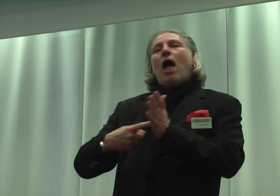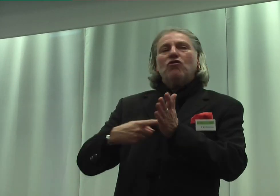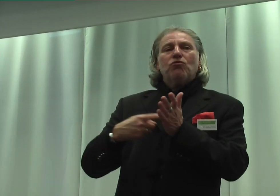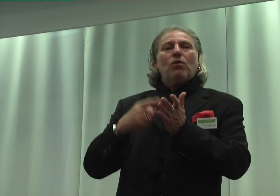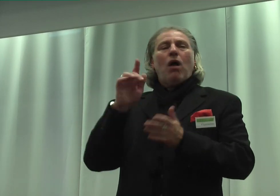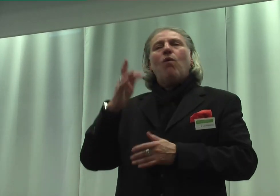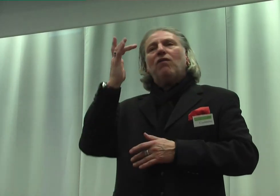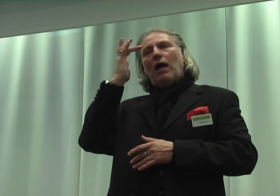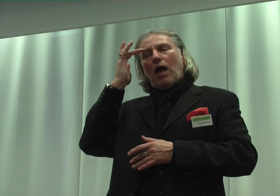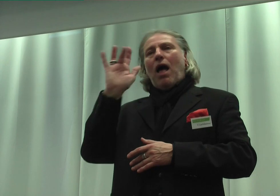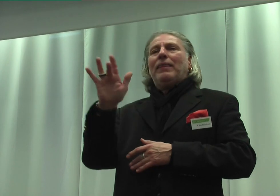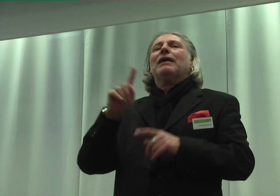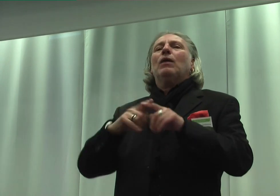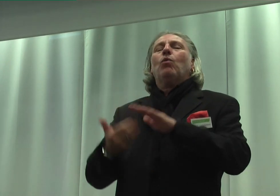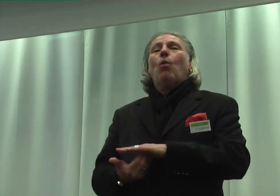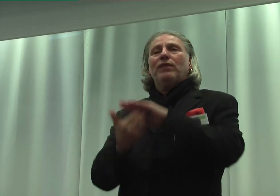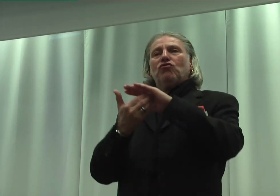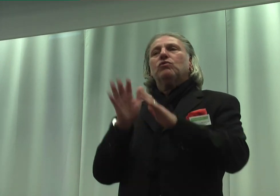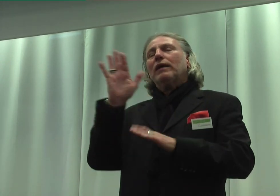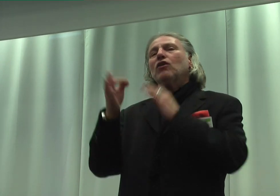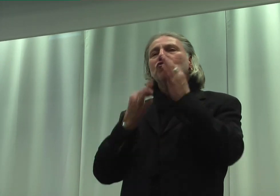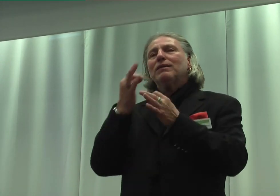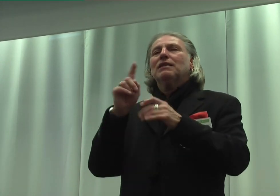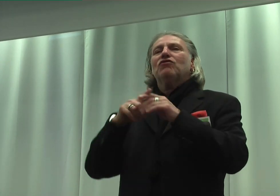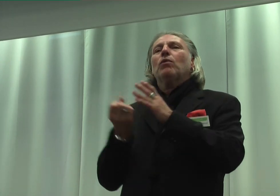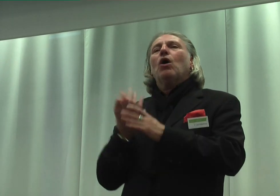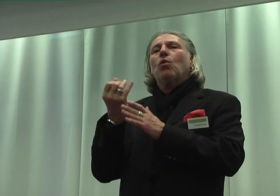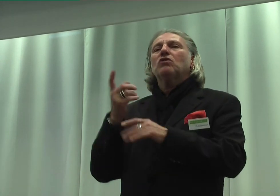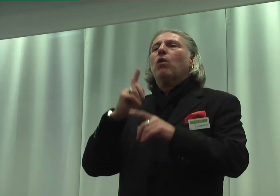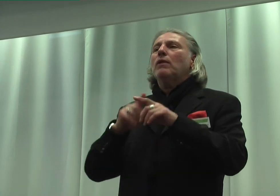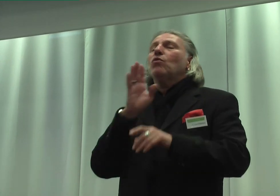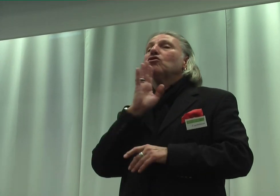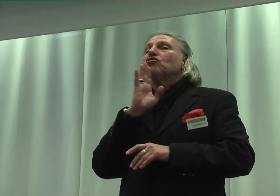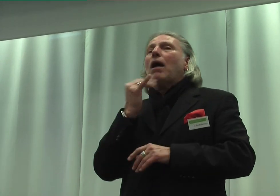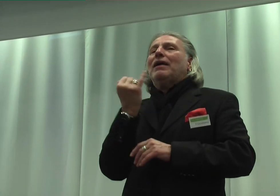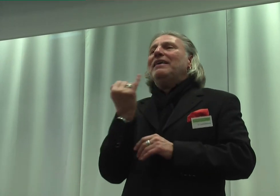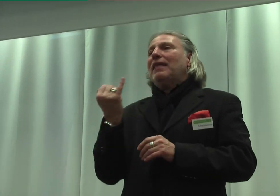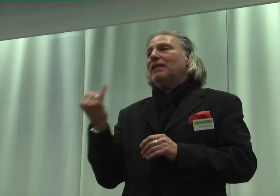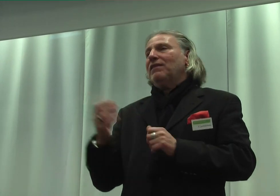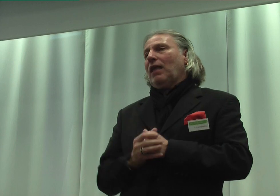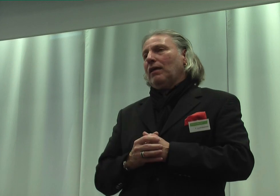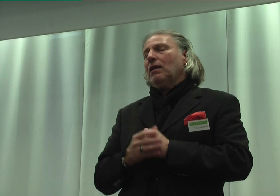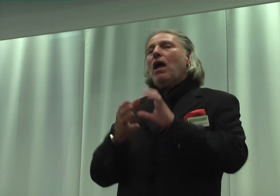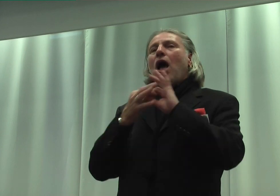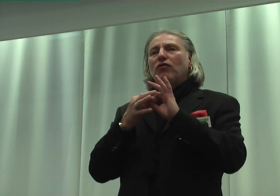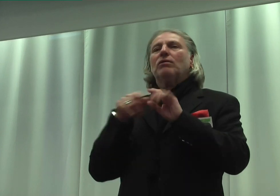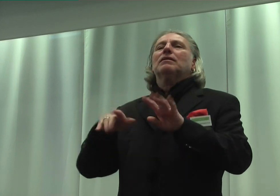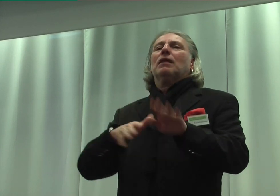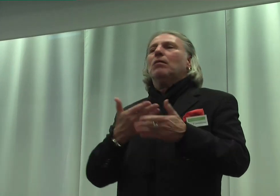Unterstützung ihrer spezifischen culturalen und sprachlichen Identität, einschließlich der Gebärdensprache und der